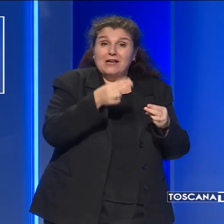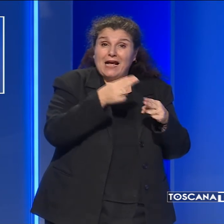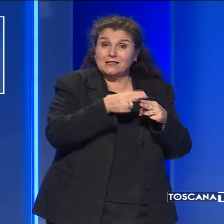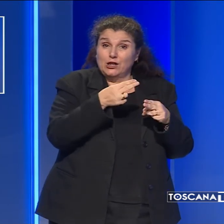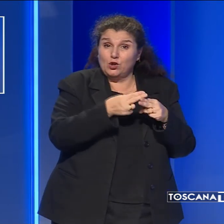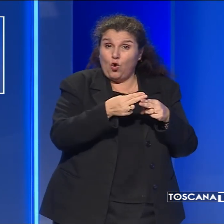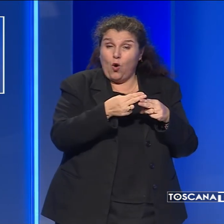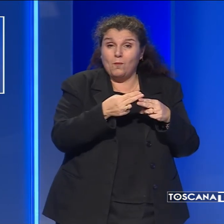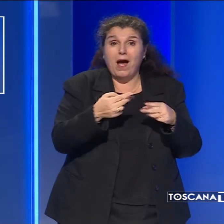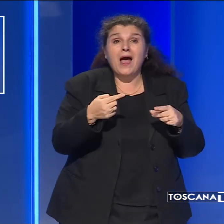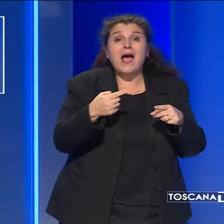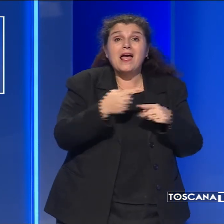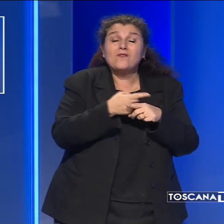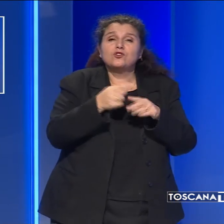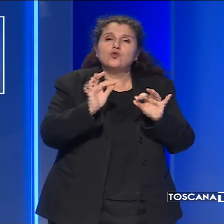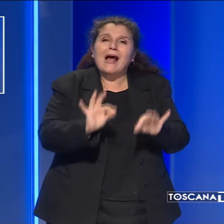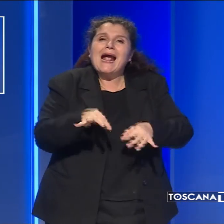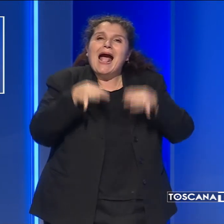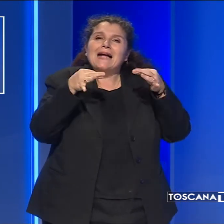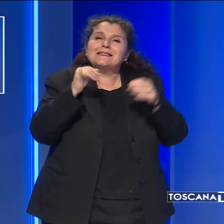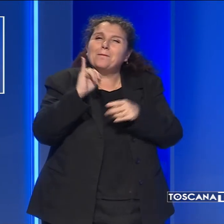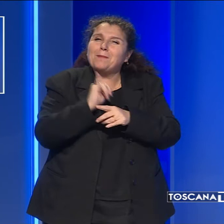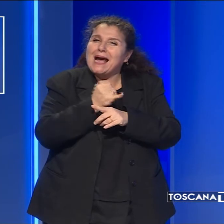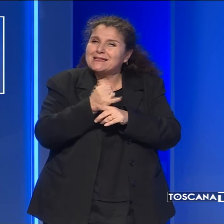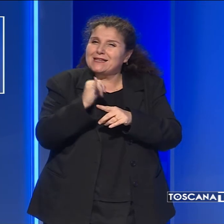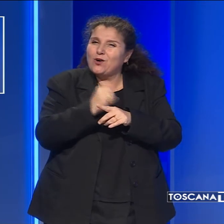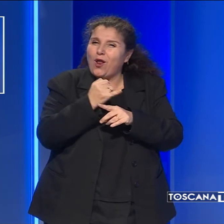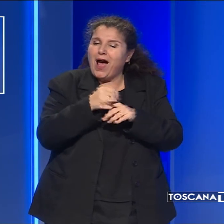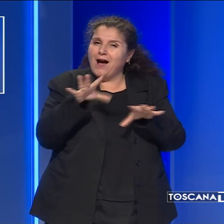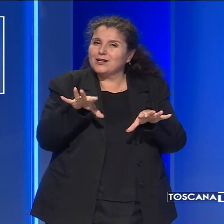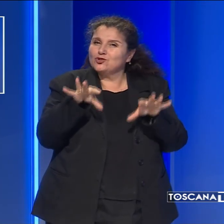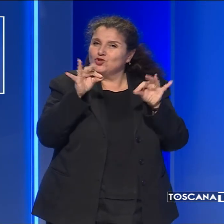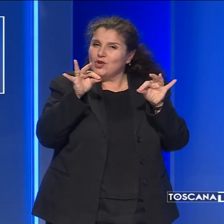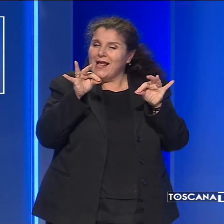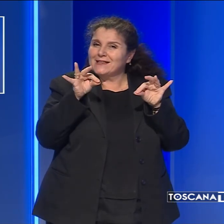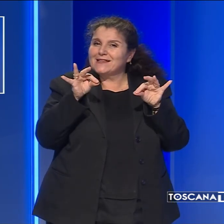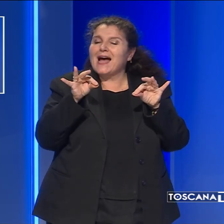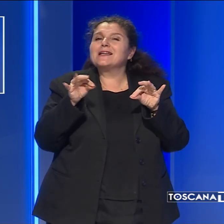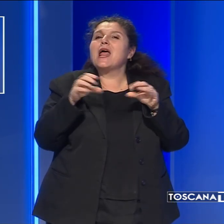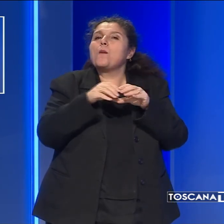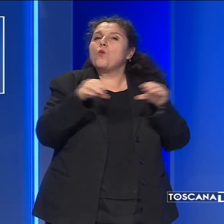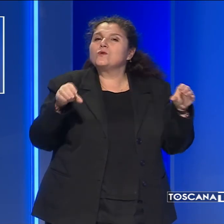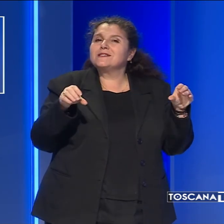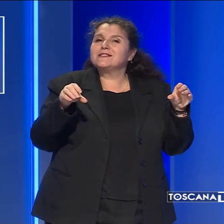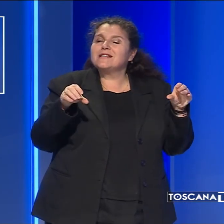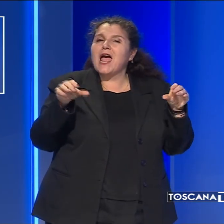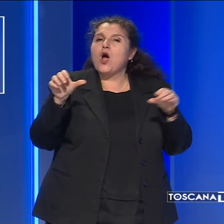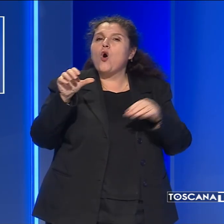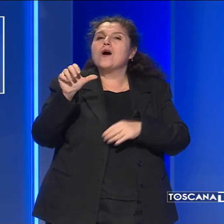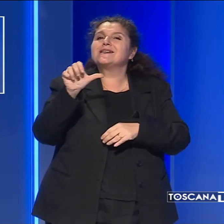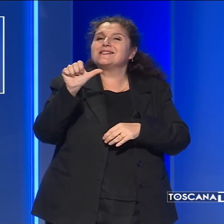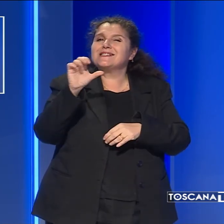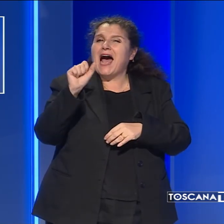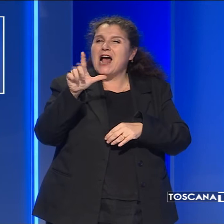mentre una calza speciale scelta tra le opere conservate nel Museo della Pubblica Salce di Treviso